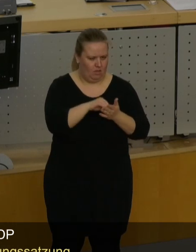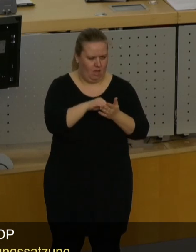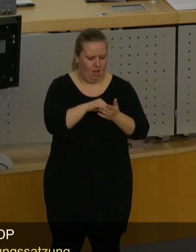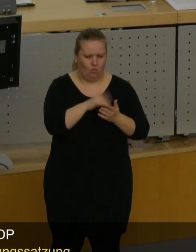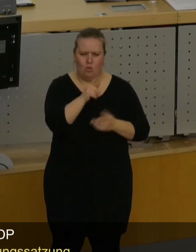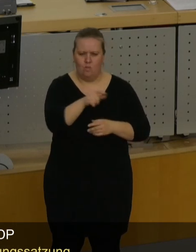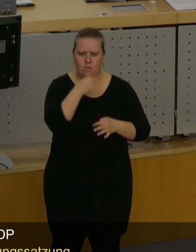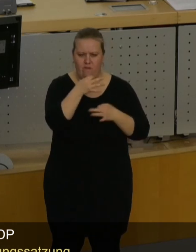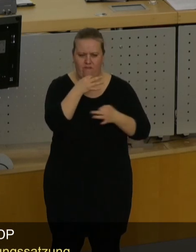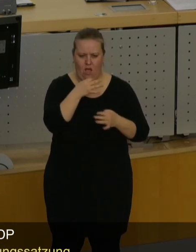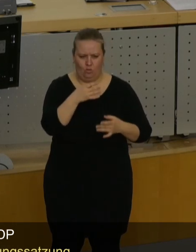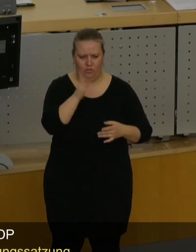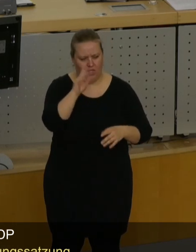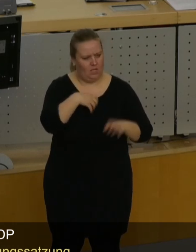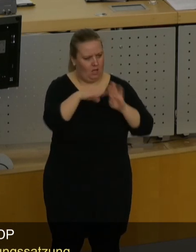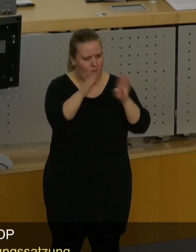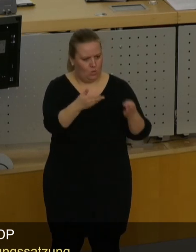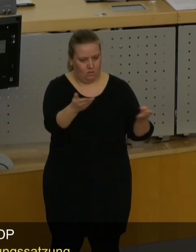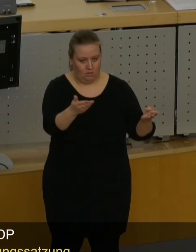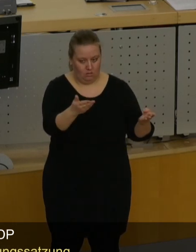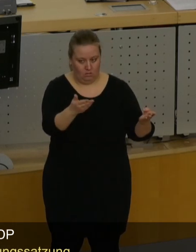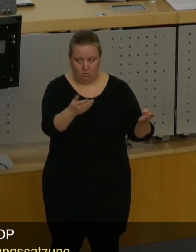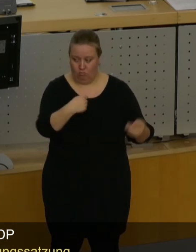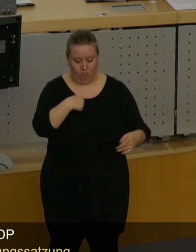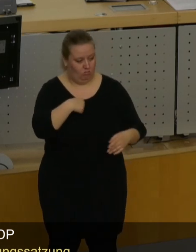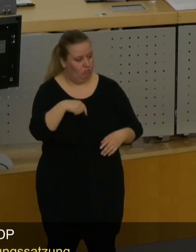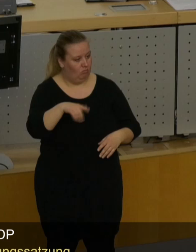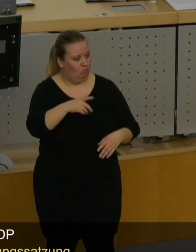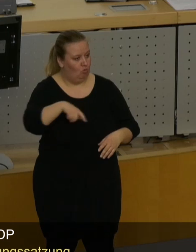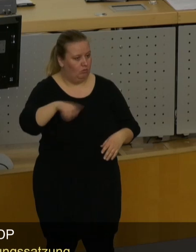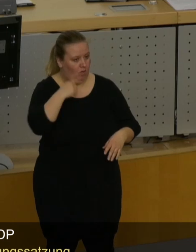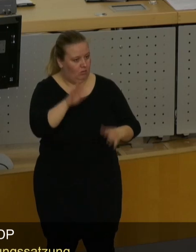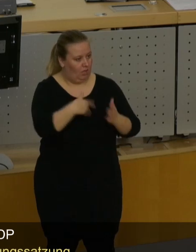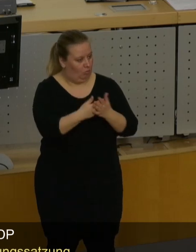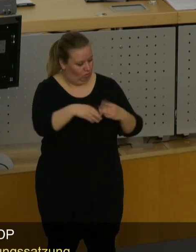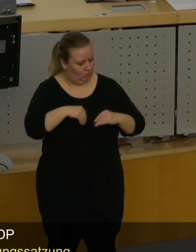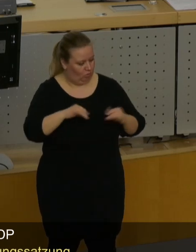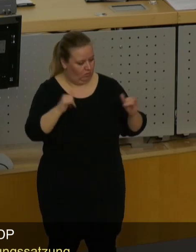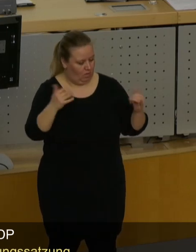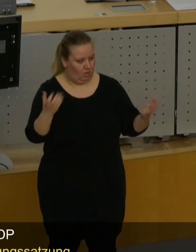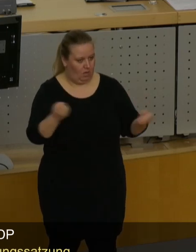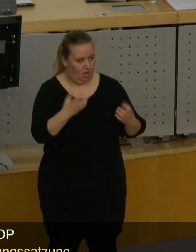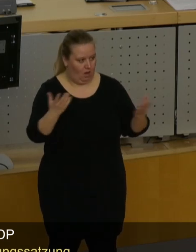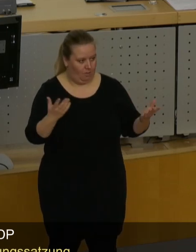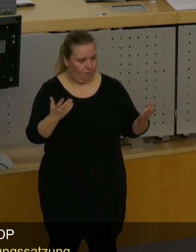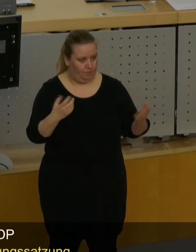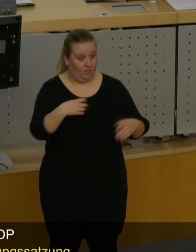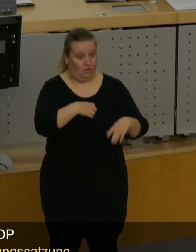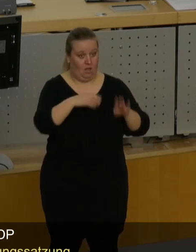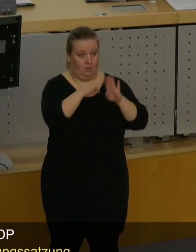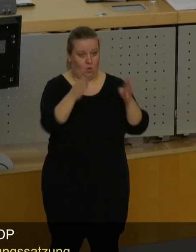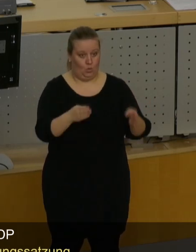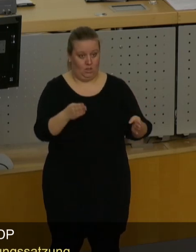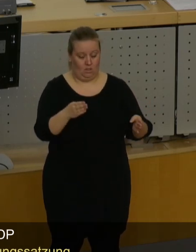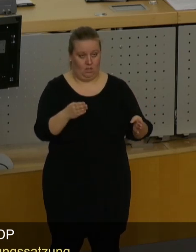oder Bürgerbefragung zu den Krankenhäusern. Wir auf dem bürgerlichen Lager haben das Ergebnis akzeptiert. Die Krankenhäuser